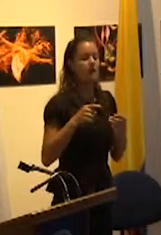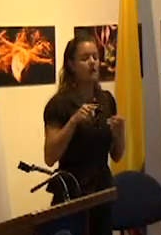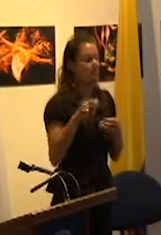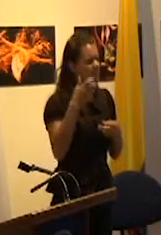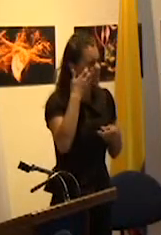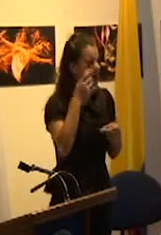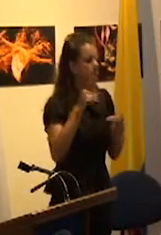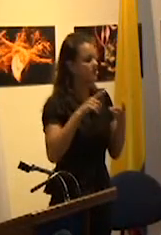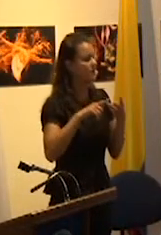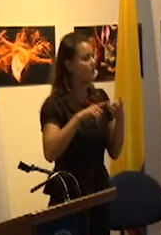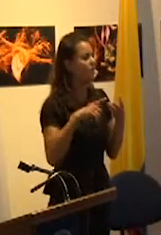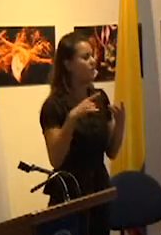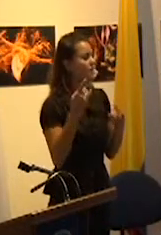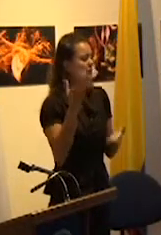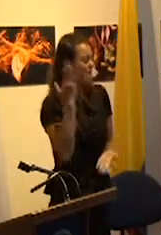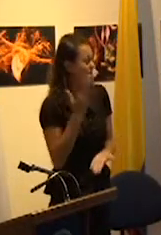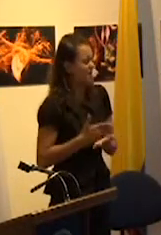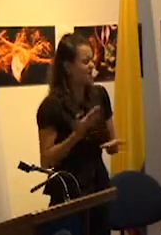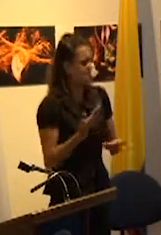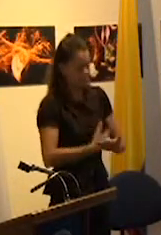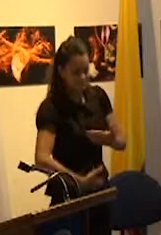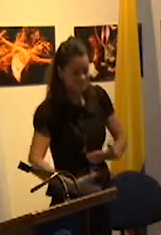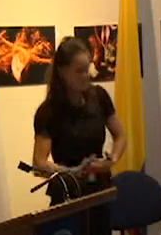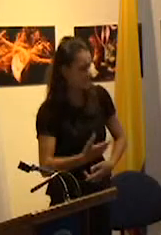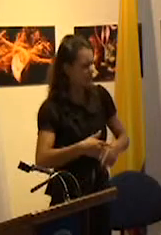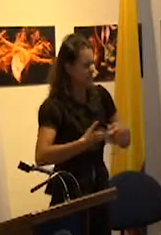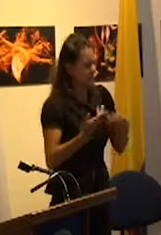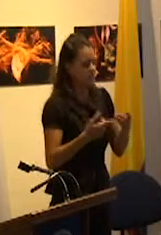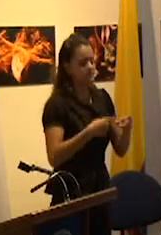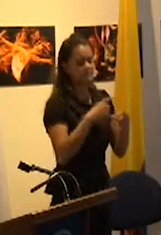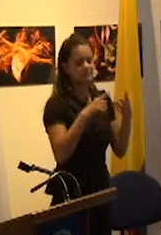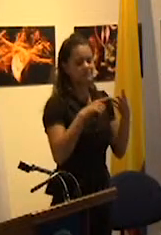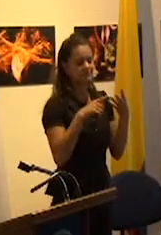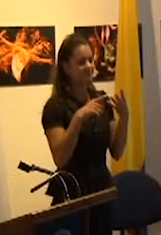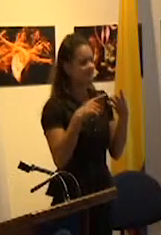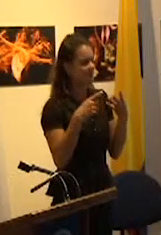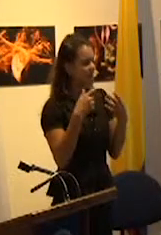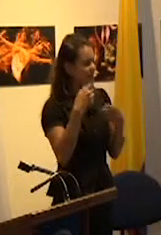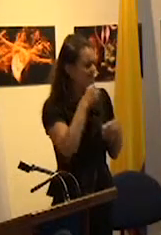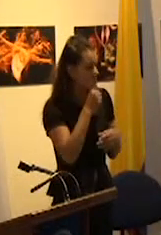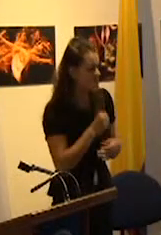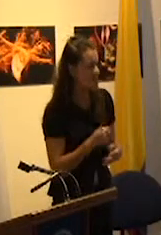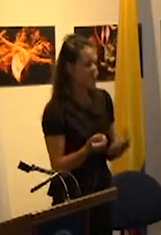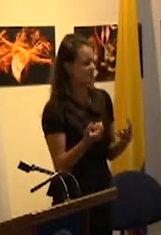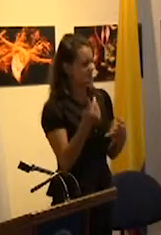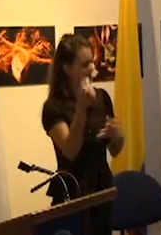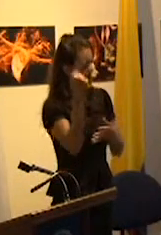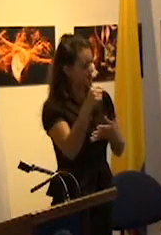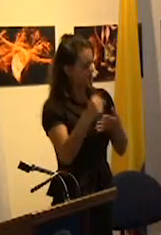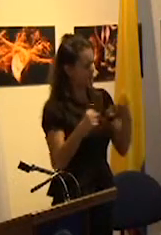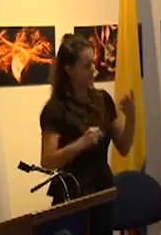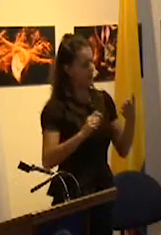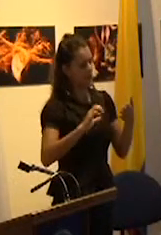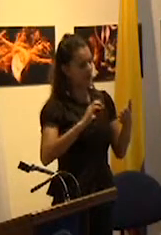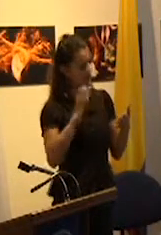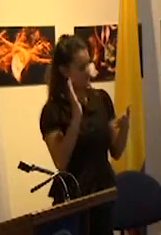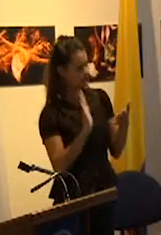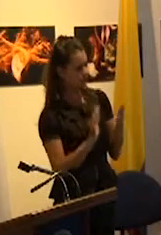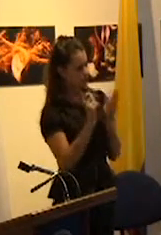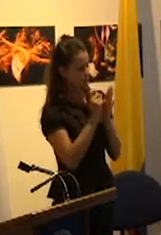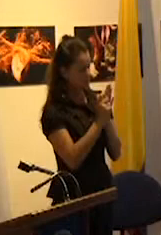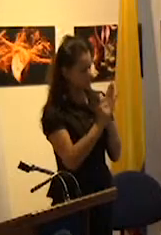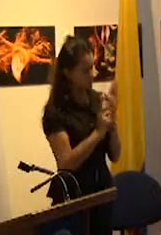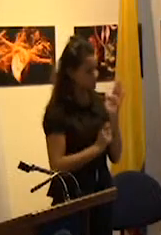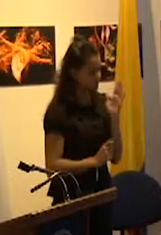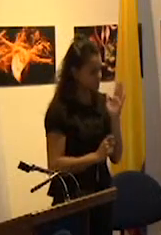invalidez la desocupación la vejez como variables estadísticamente mensurables que podían